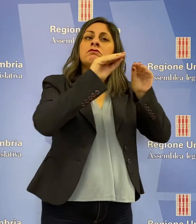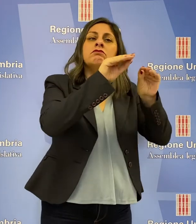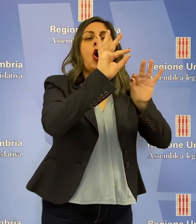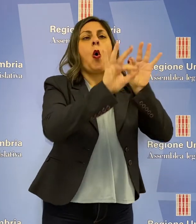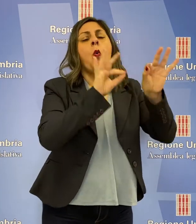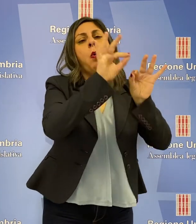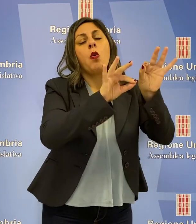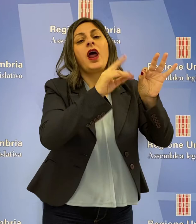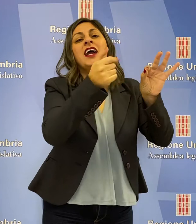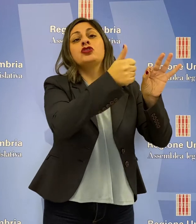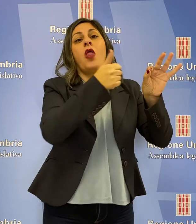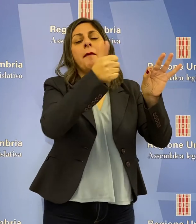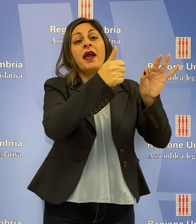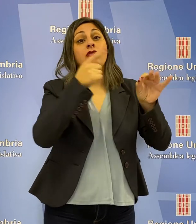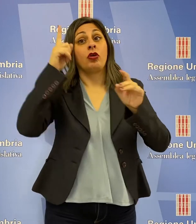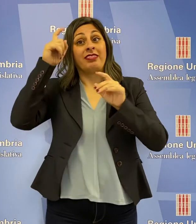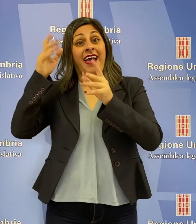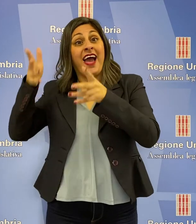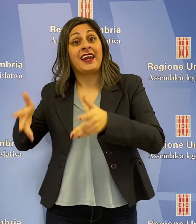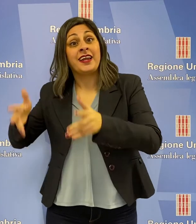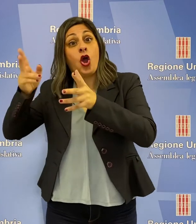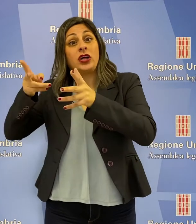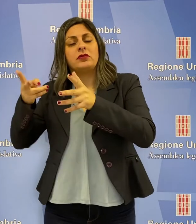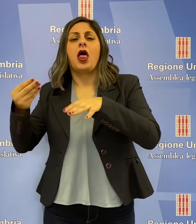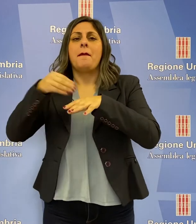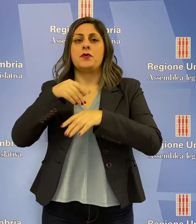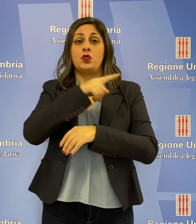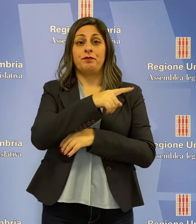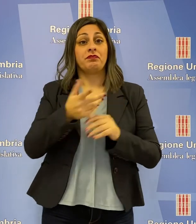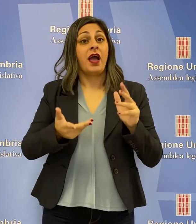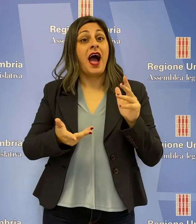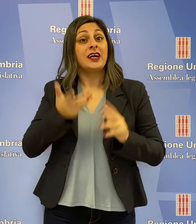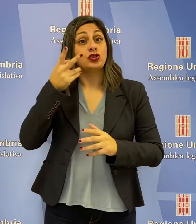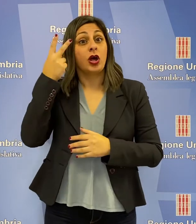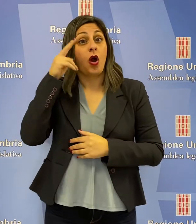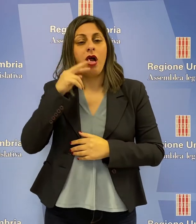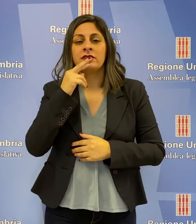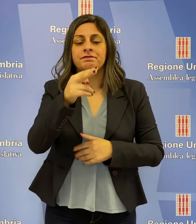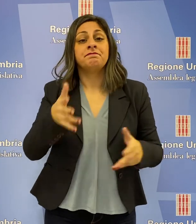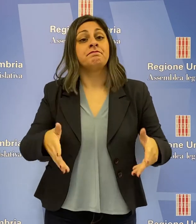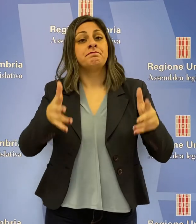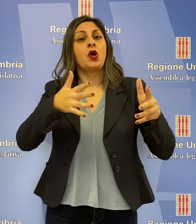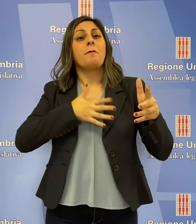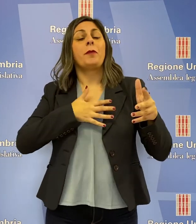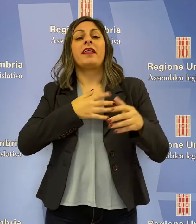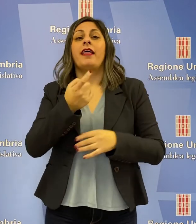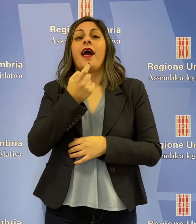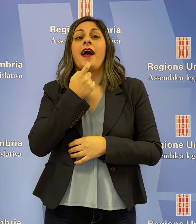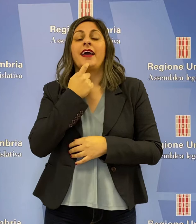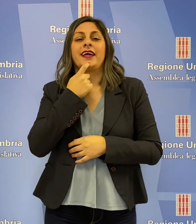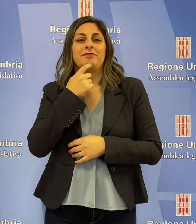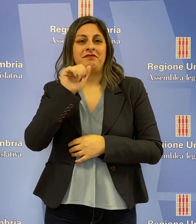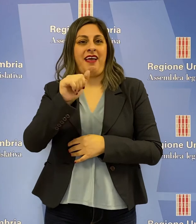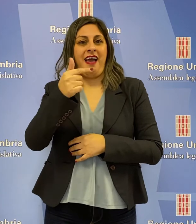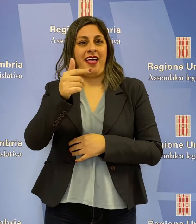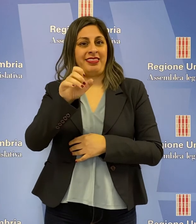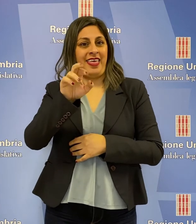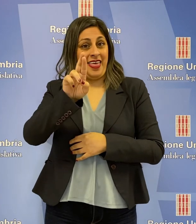complementare all'ospedale di Terni. L'assessore Luca Coletto ha risposto che l'immobili è di proprietà dell'azienda territoriale per l'edilizia